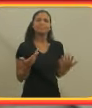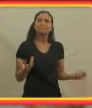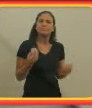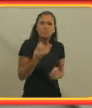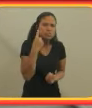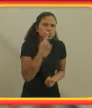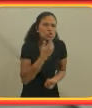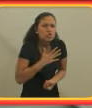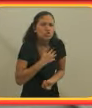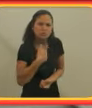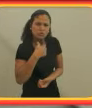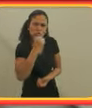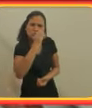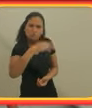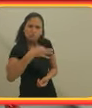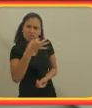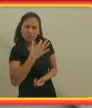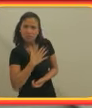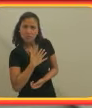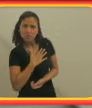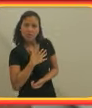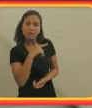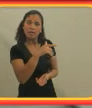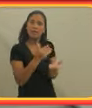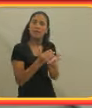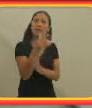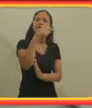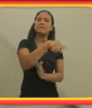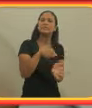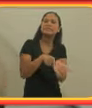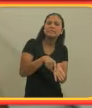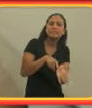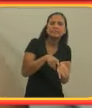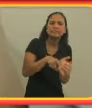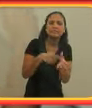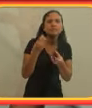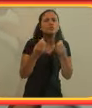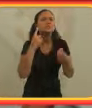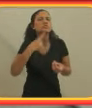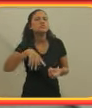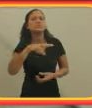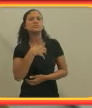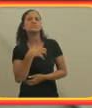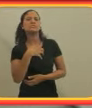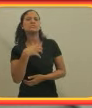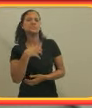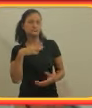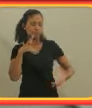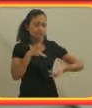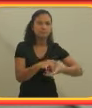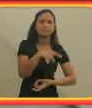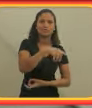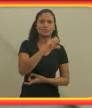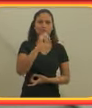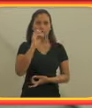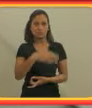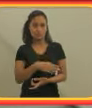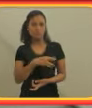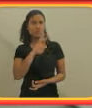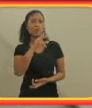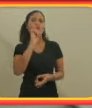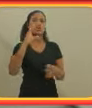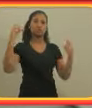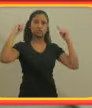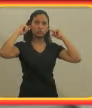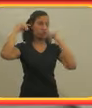a partir daí a gente começou a pesquisar o que eles sentiam em relação ao som, que não era só a audição, mas a vibração, a batida e tudo